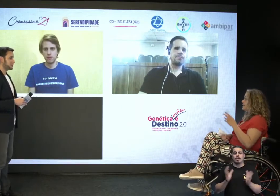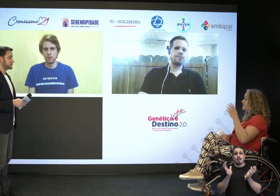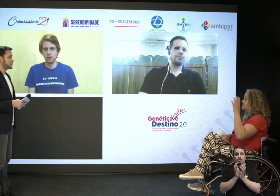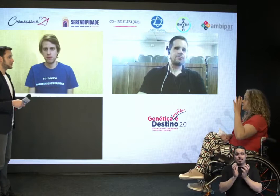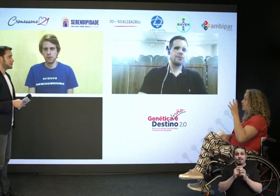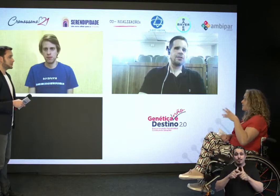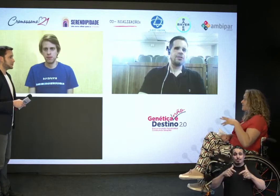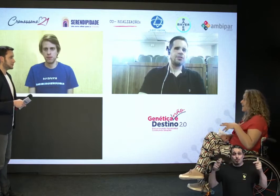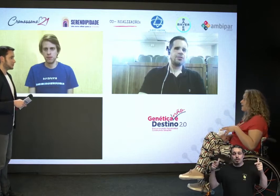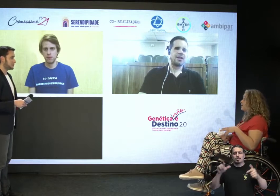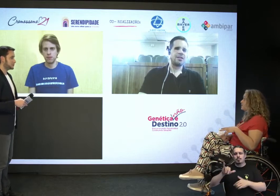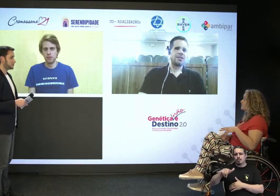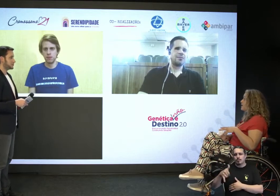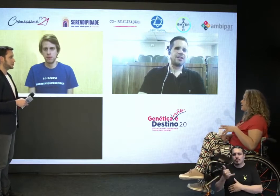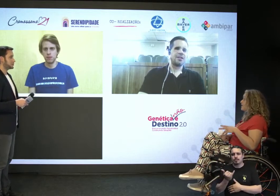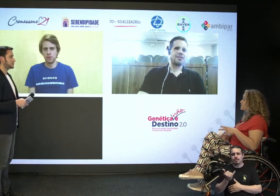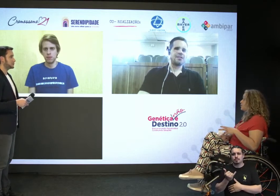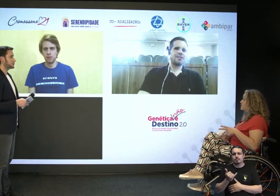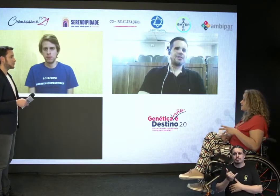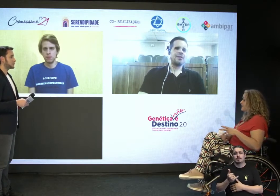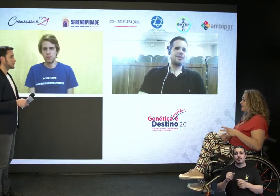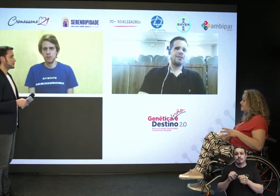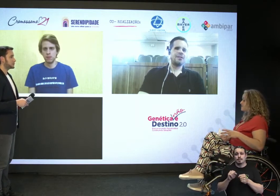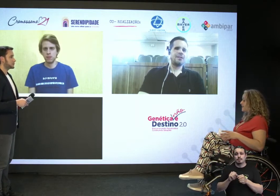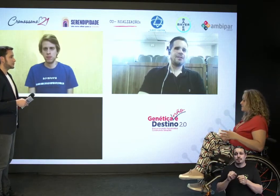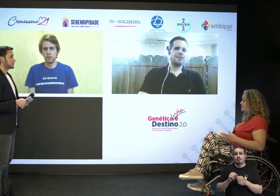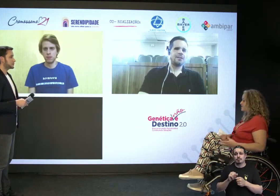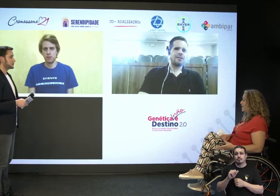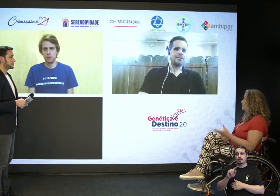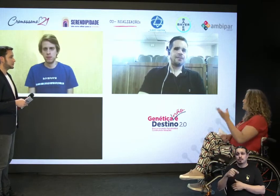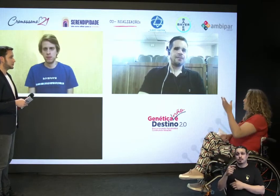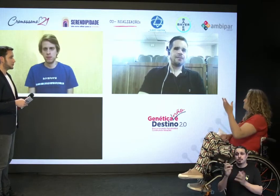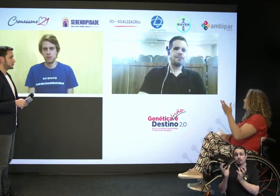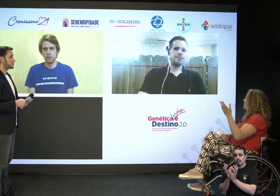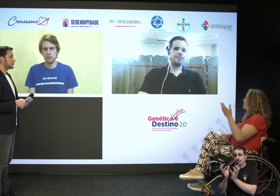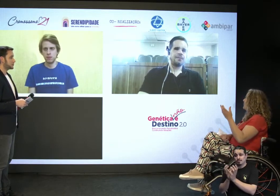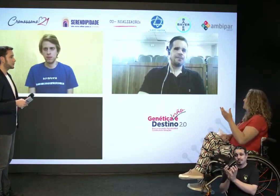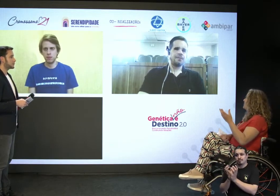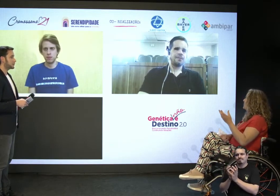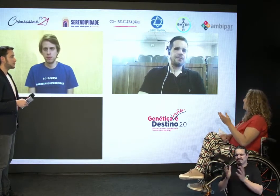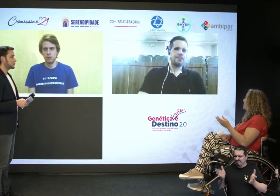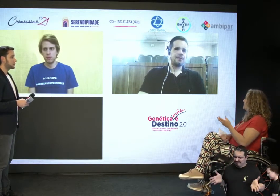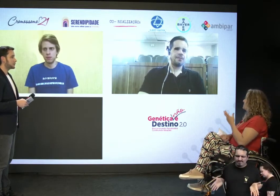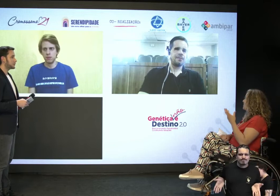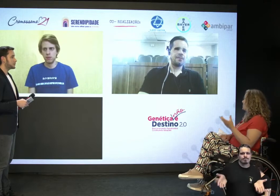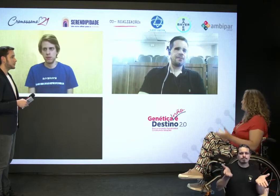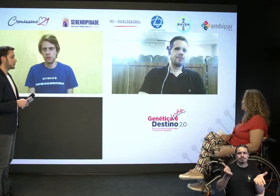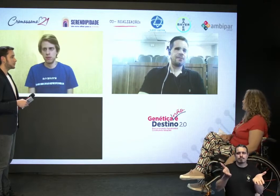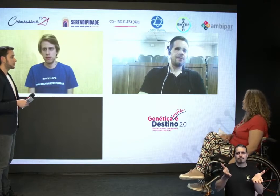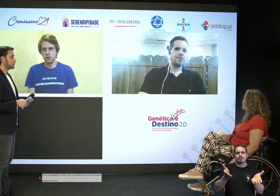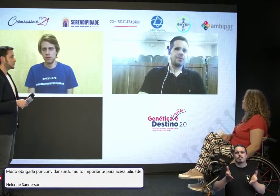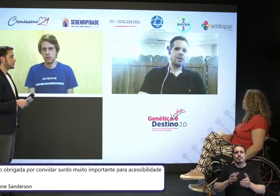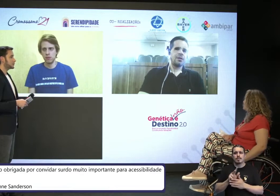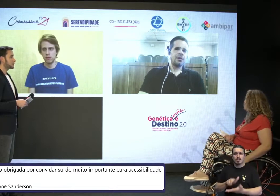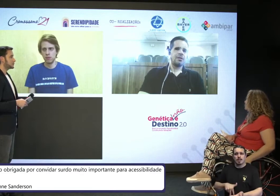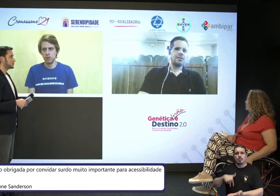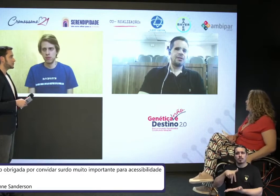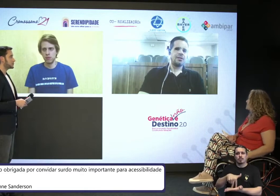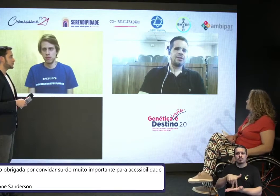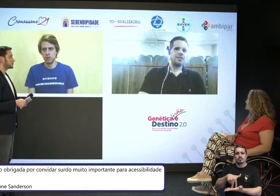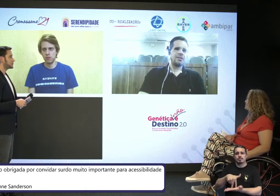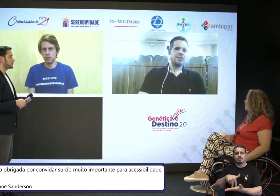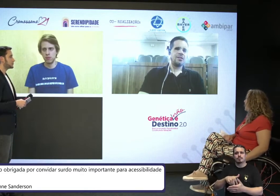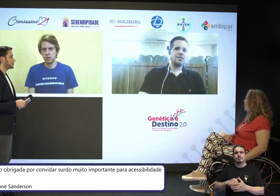a inclusão, ela tem que ser top down, mas o grupo de afinidades vem dar um top, né, porque qualquer pessoa pode fazer parte de um grupo de